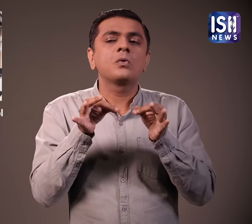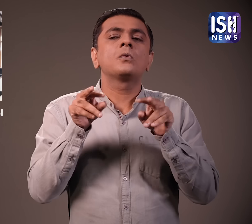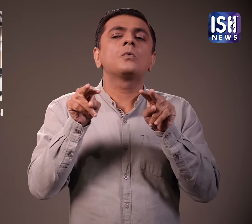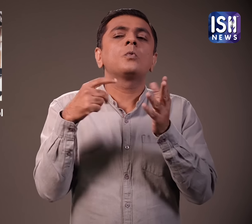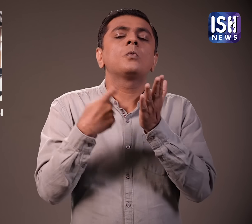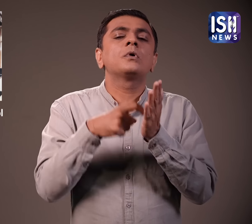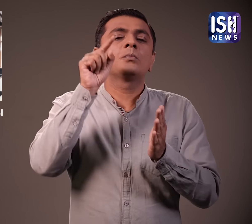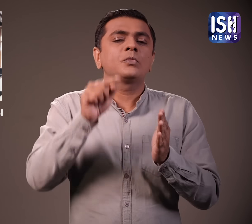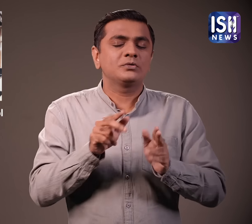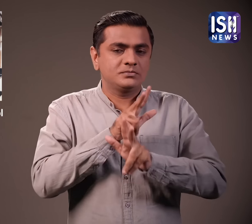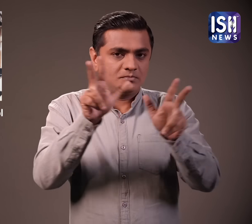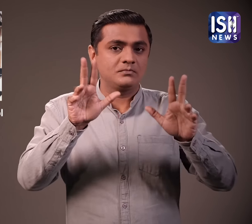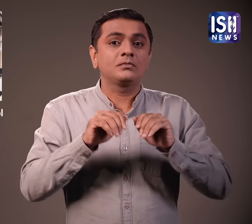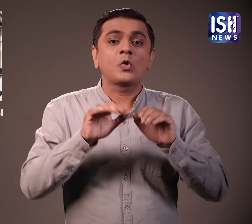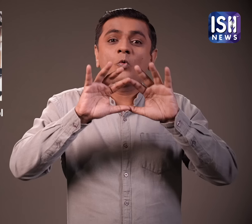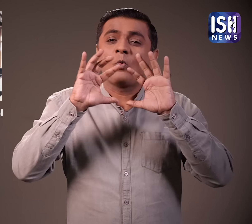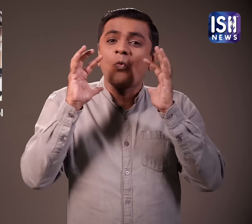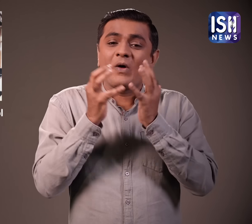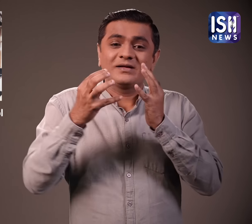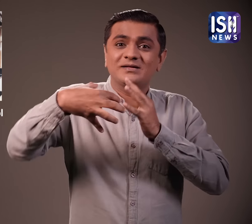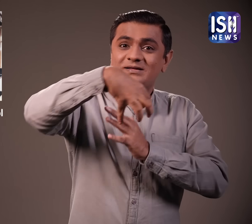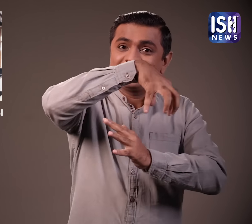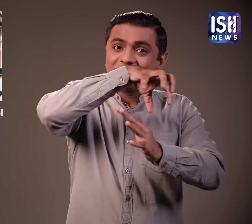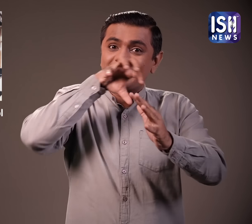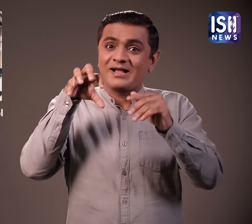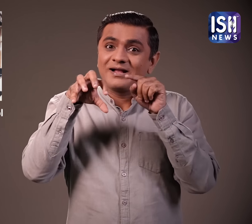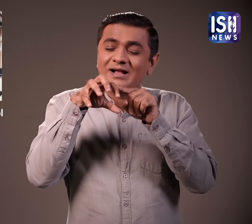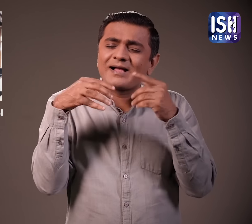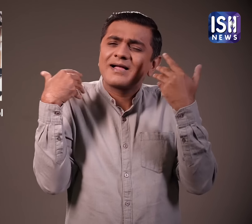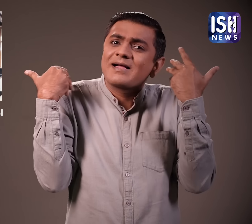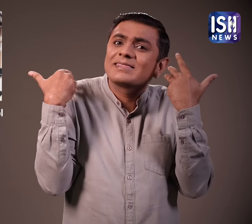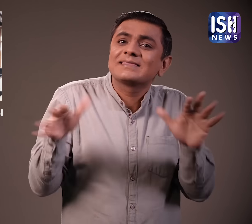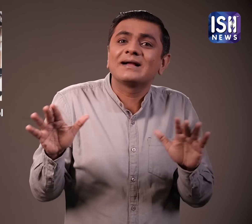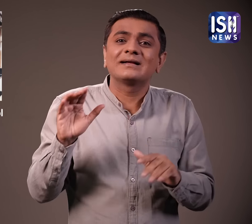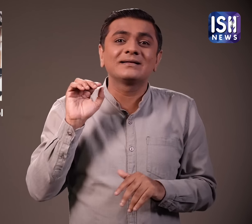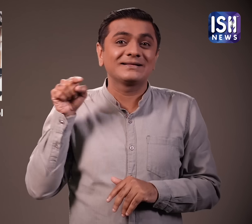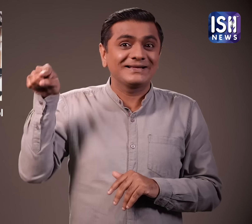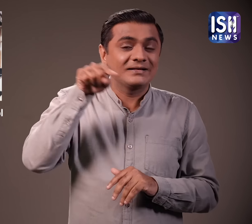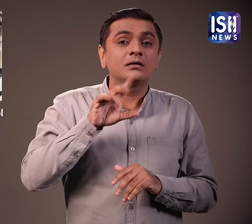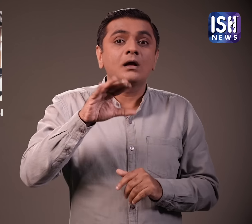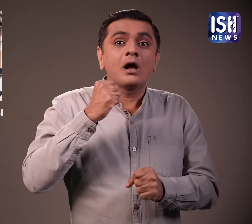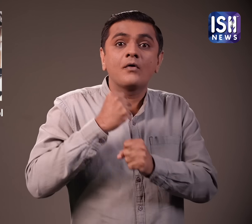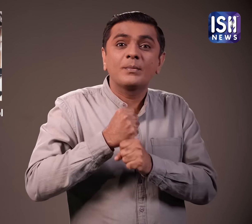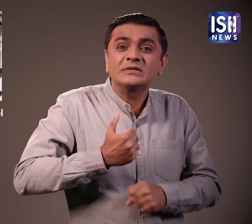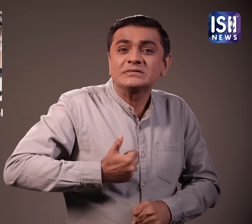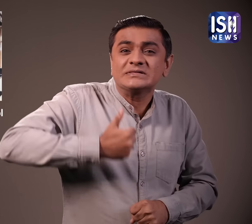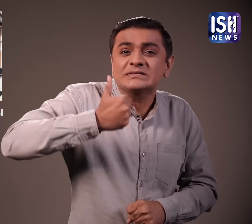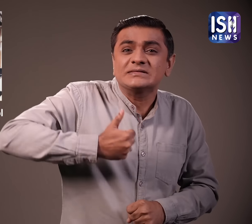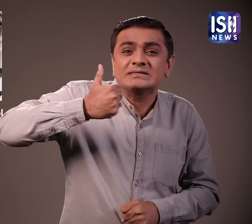स्पष्टिकरन भी चारी करती है दुनिया के अलग-अलग हिस्सों से साथी पहुँचने वाले राजनाएक शराब खरीद